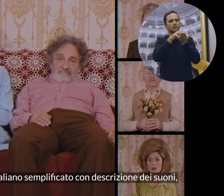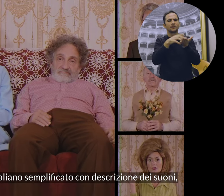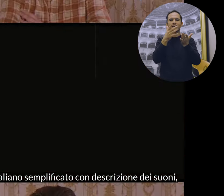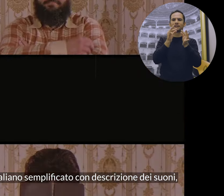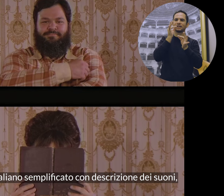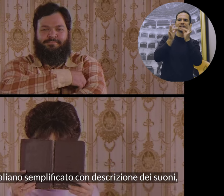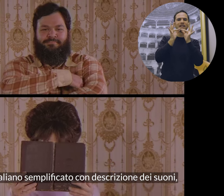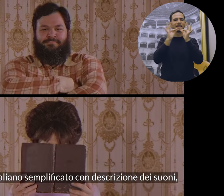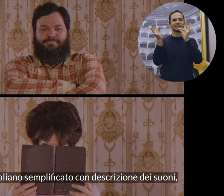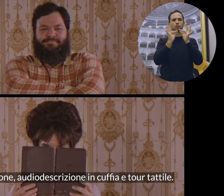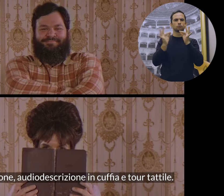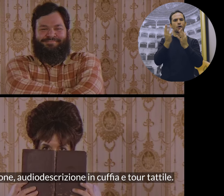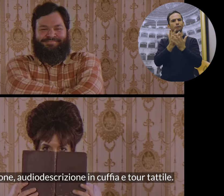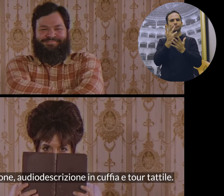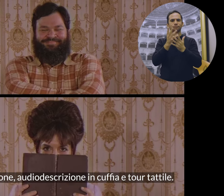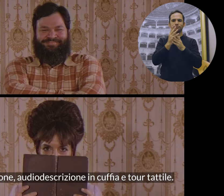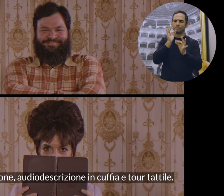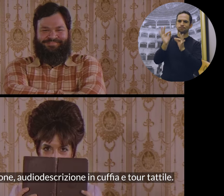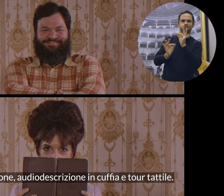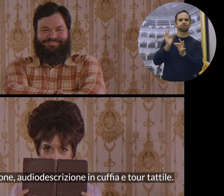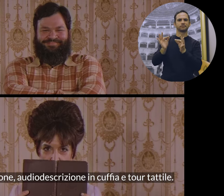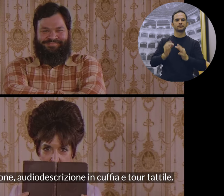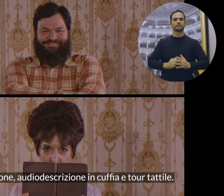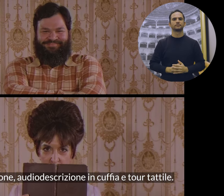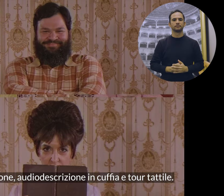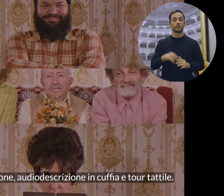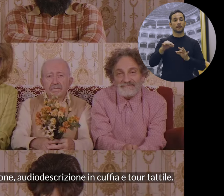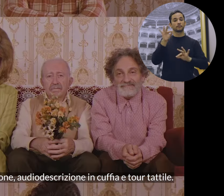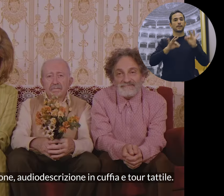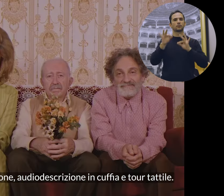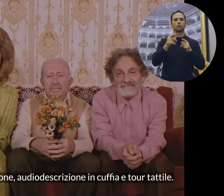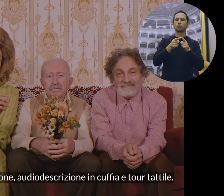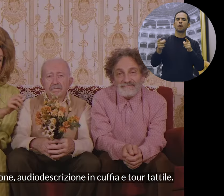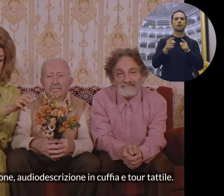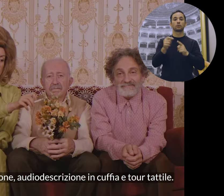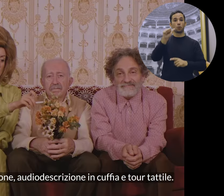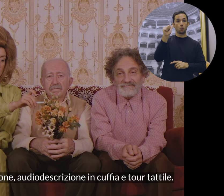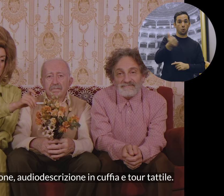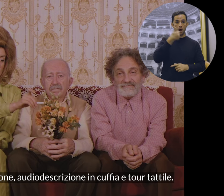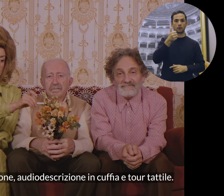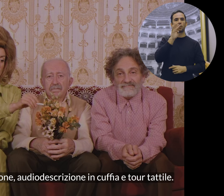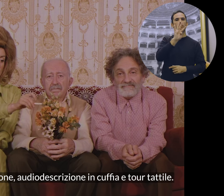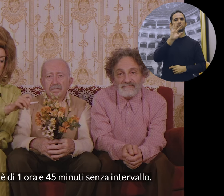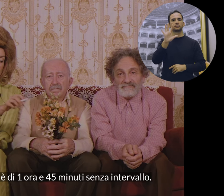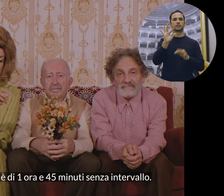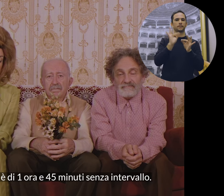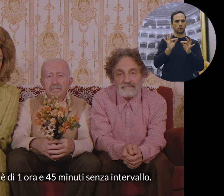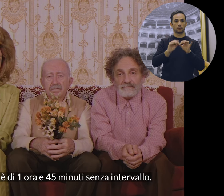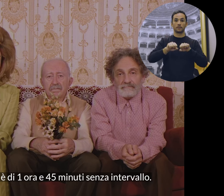dei suoni, audio introduzione, audiodescrizione in cuffia e tour tattile. La durata è di